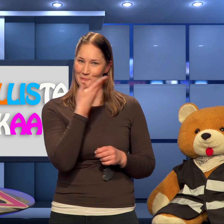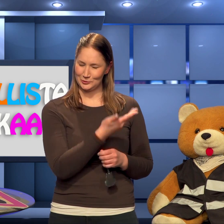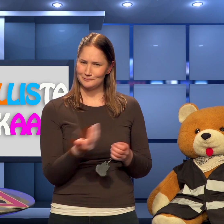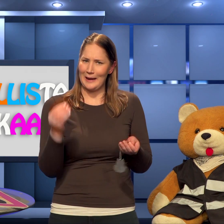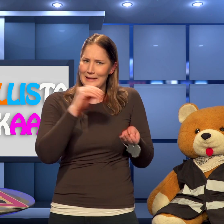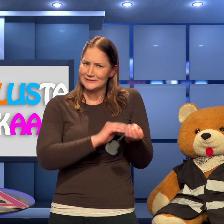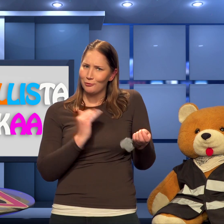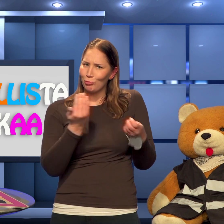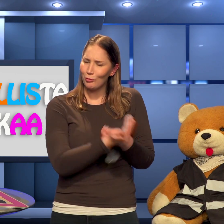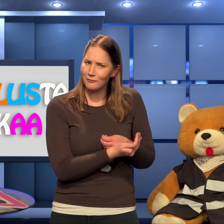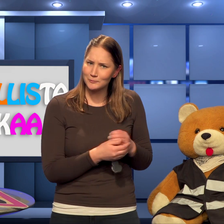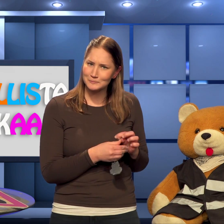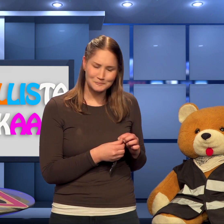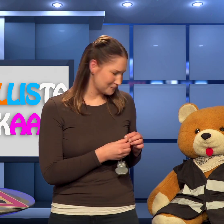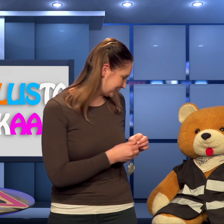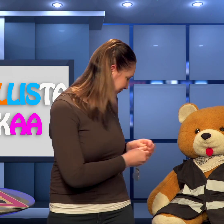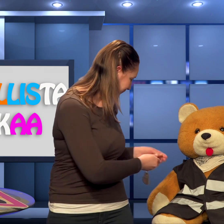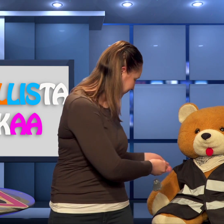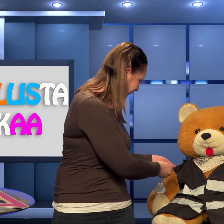Laitetaanpas Nallelle vielä vähän lisää turvaa.